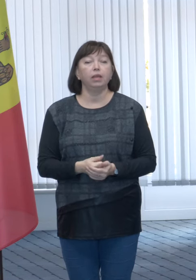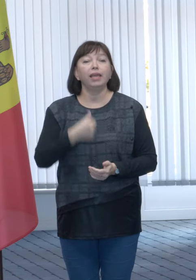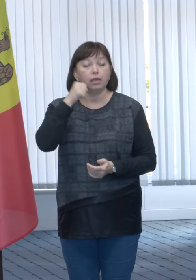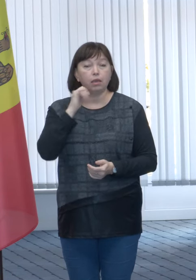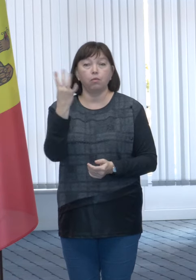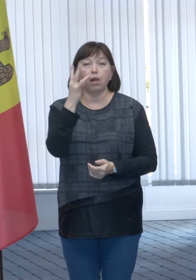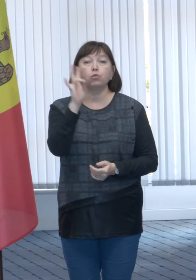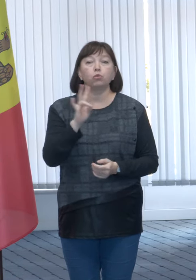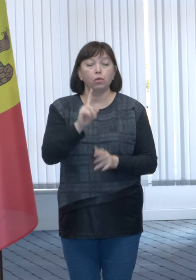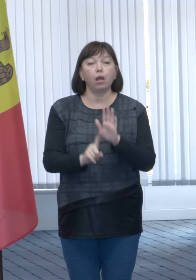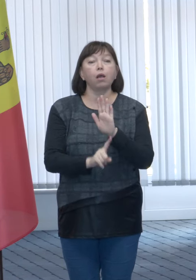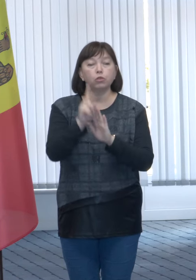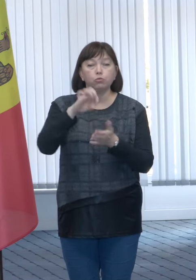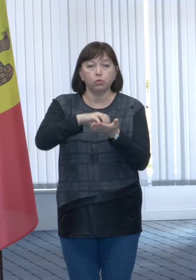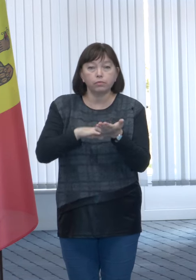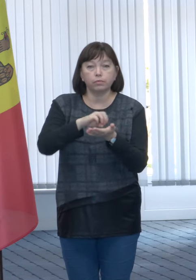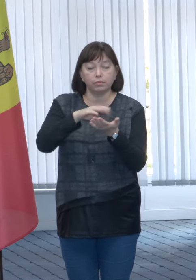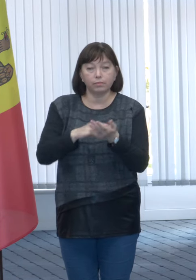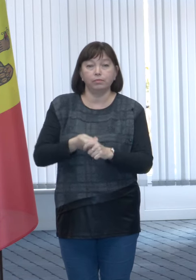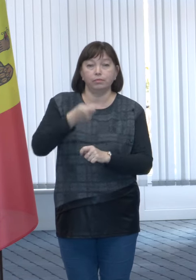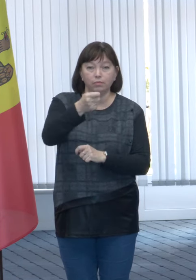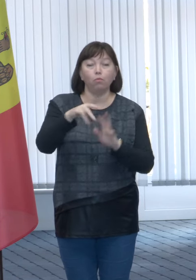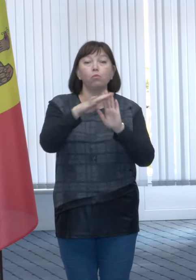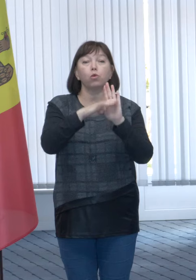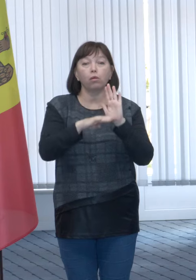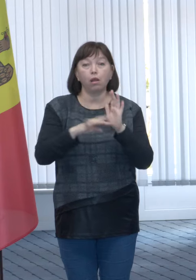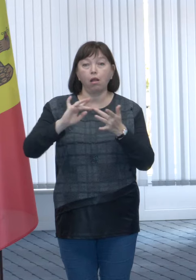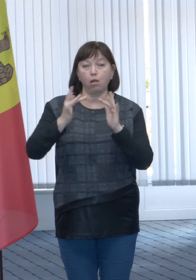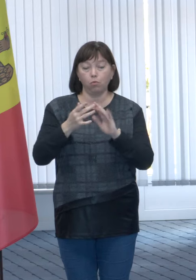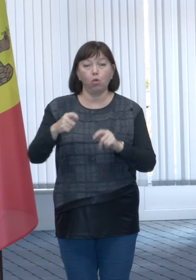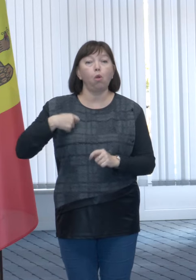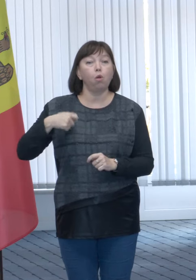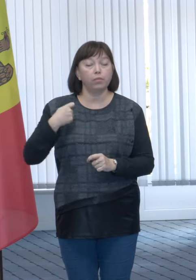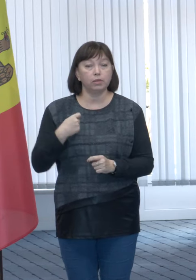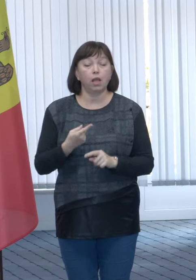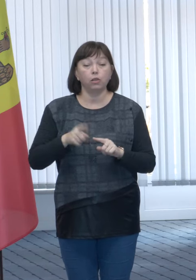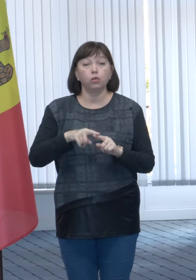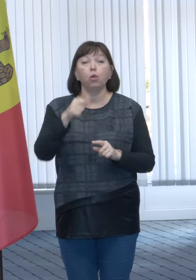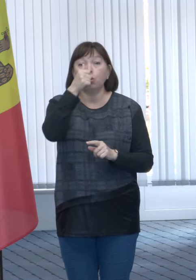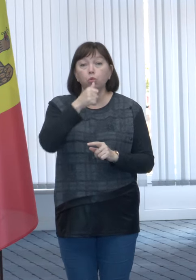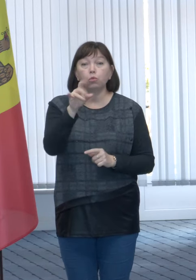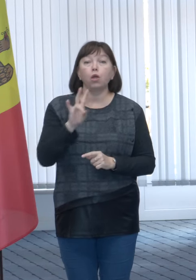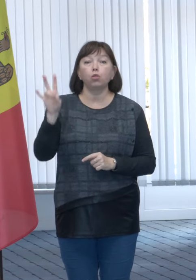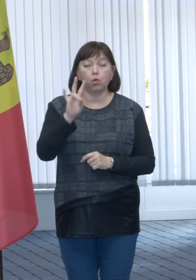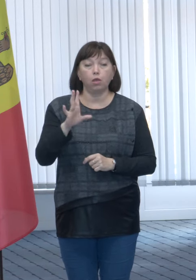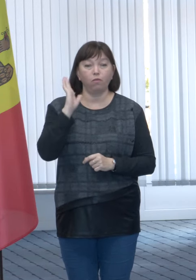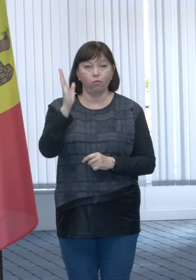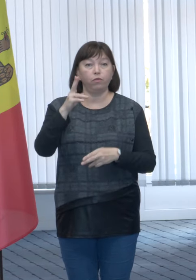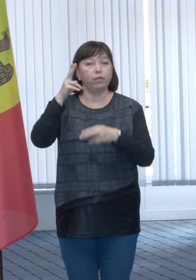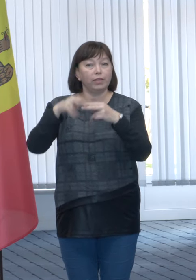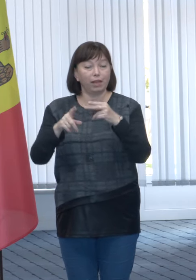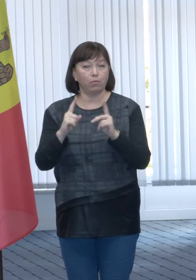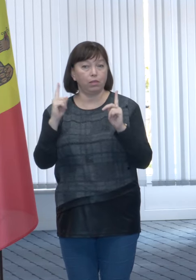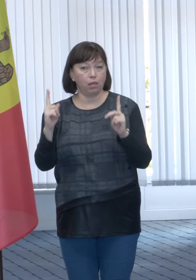noiembrie, am demarat înscrierile în programul de compensații. Acestea, pentru luna noiembrie, vor finaliza